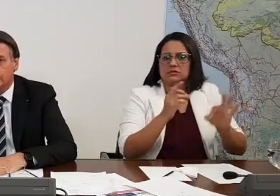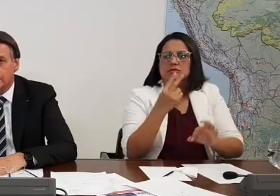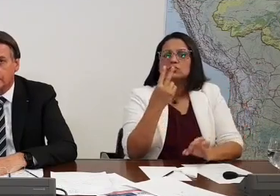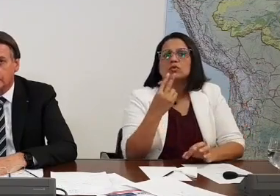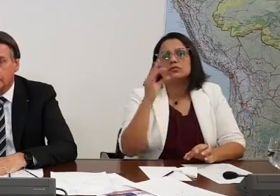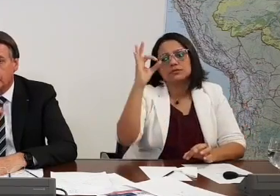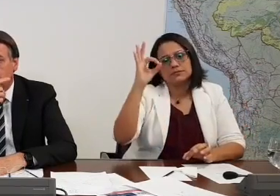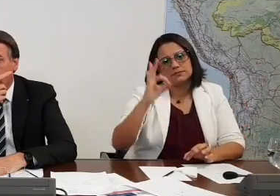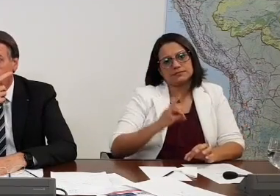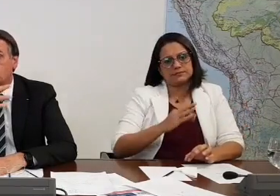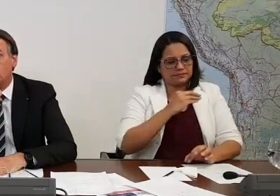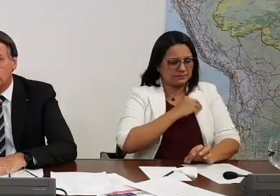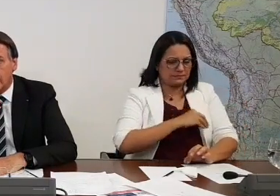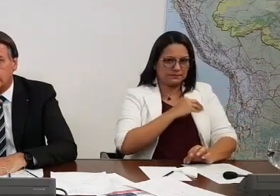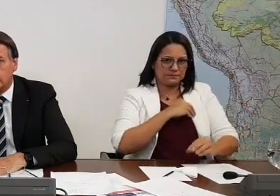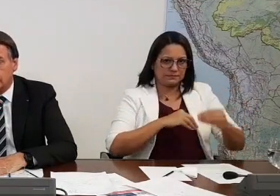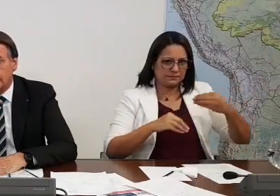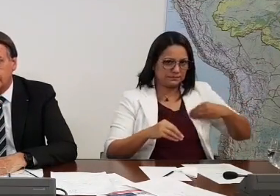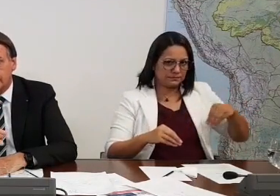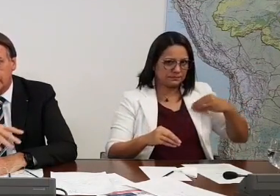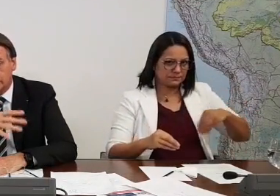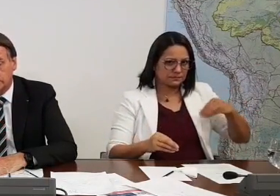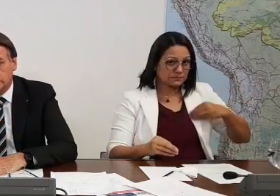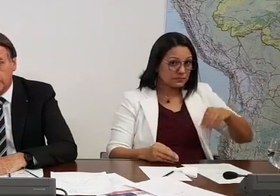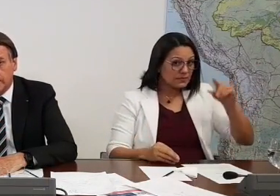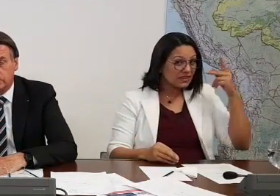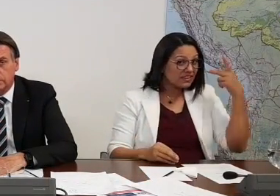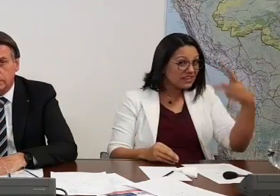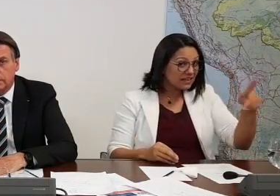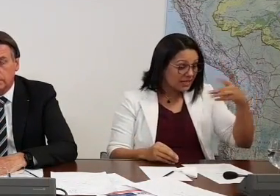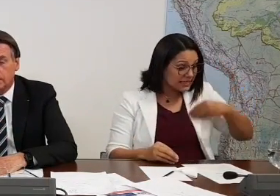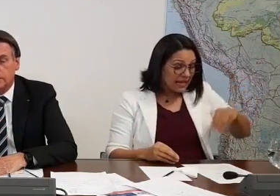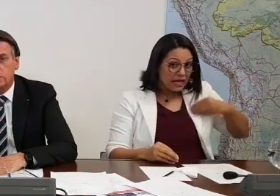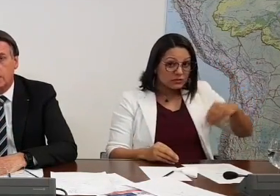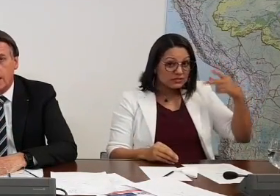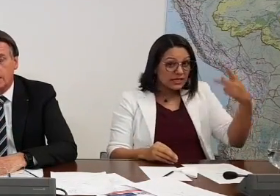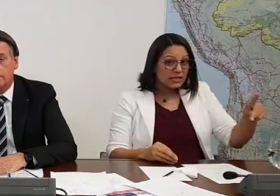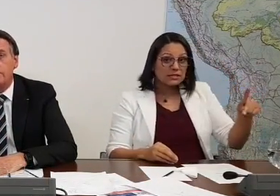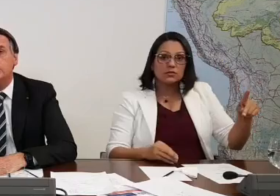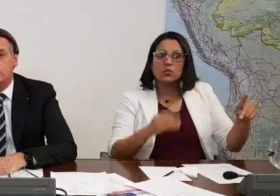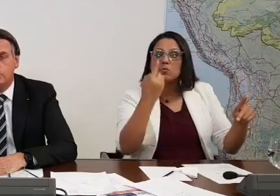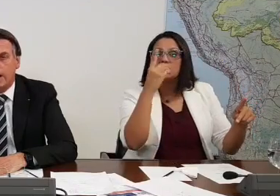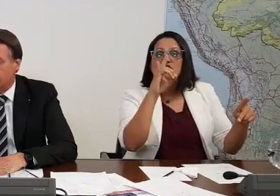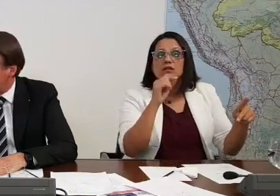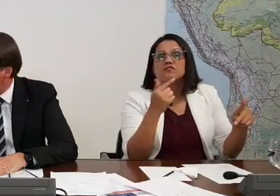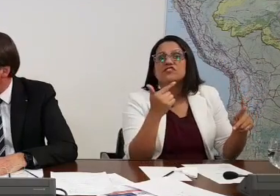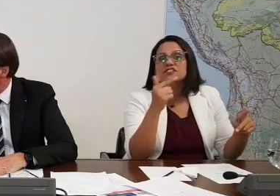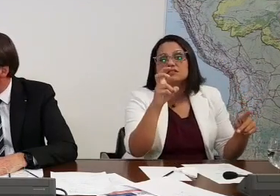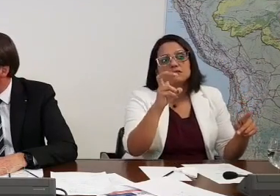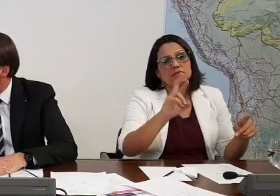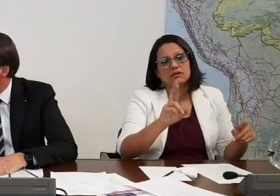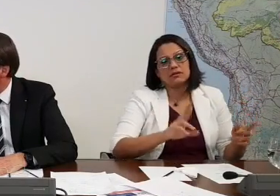soldo. Então, um soldado que está lá trabalhando direto, ele ganha de diária R$ 25.